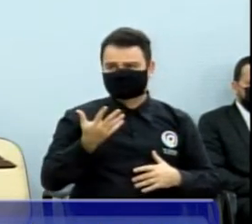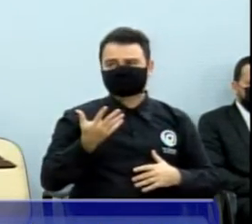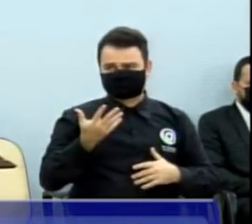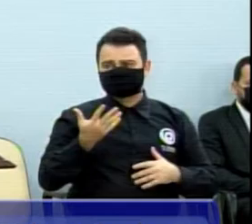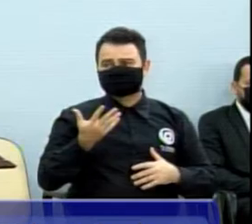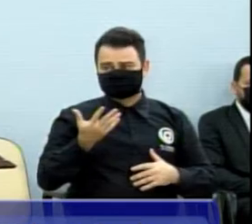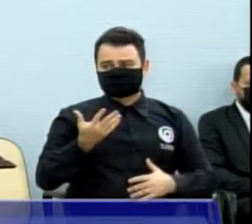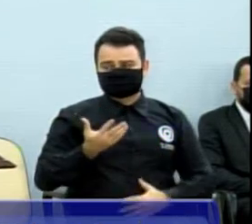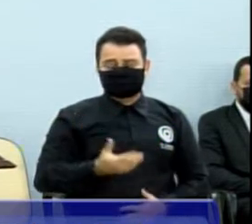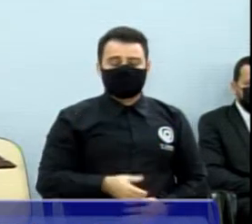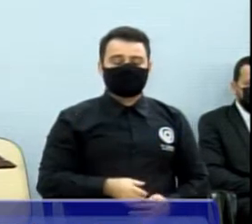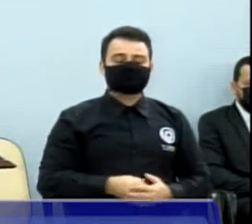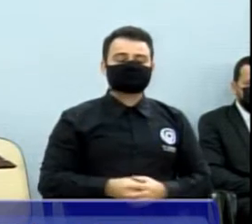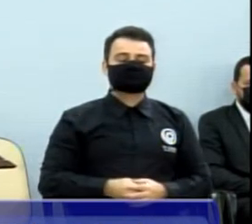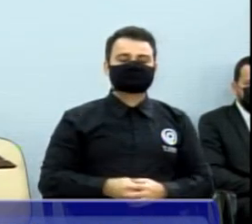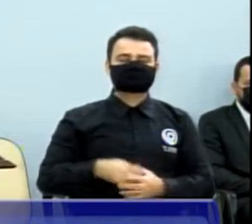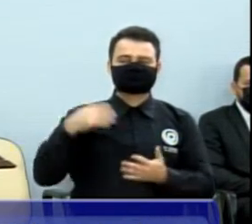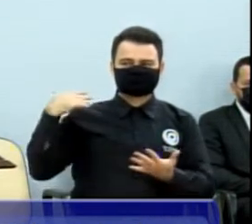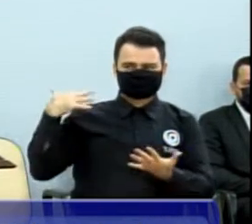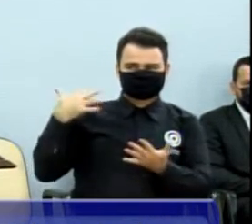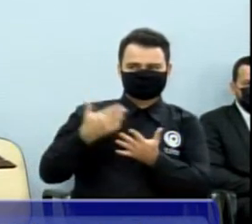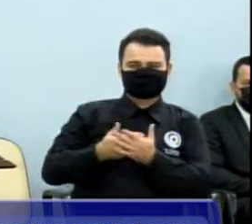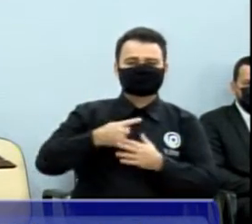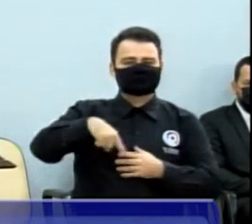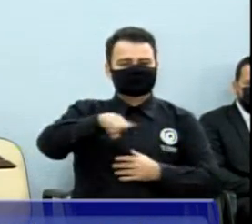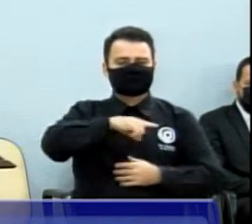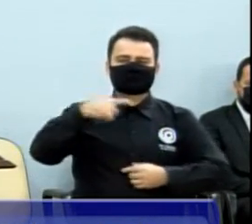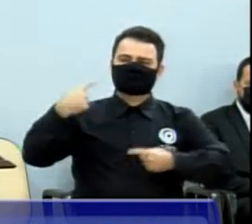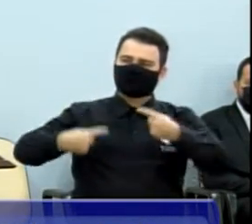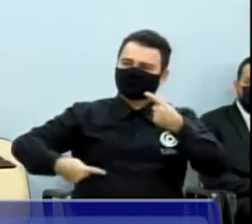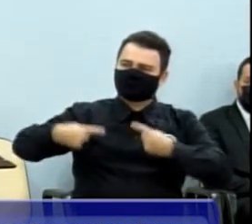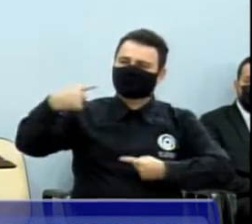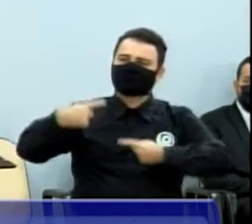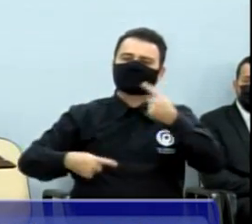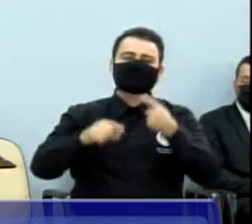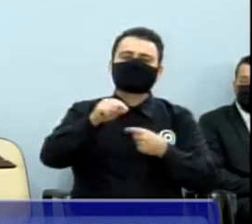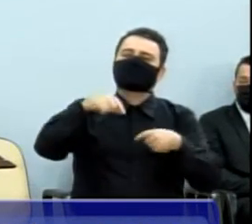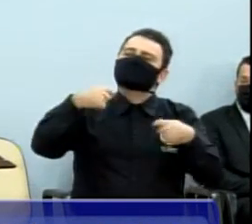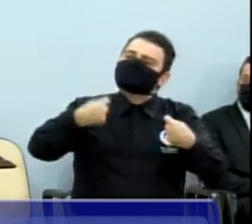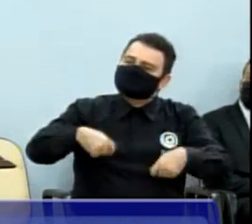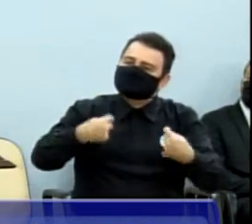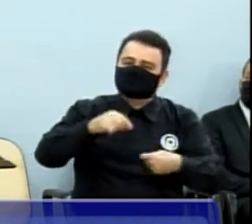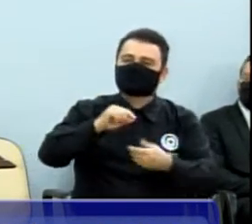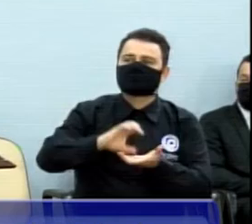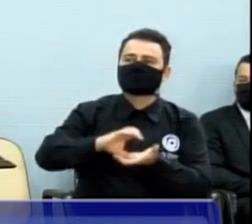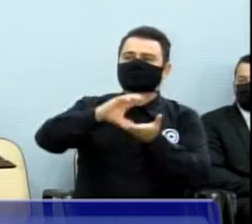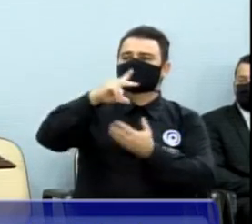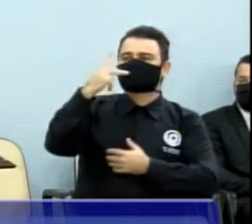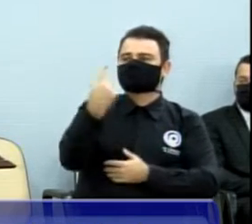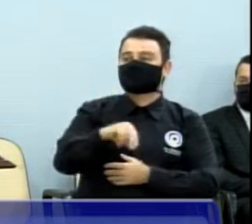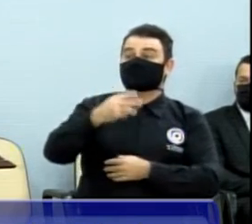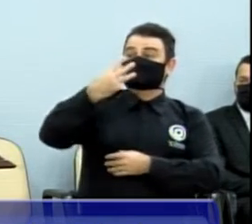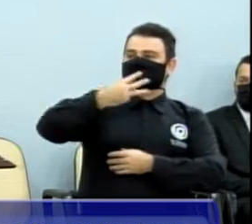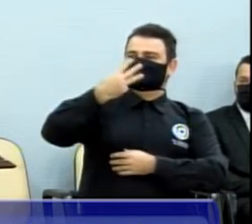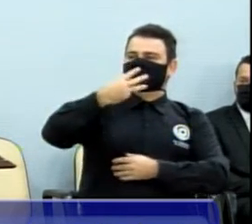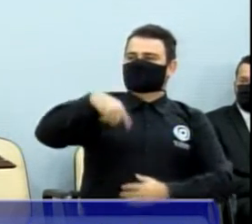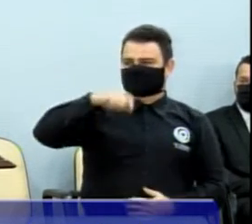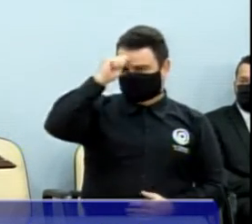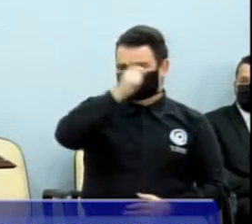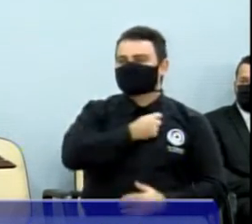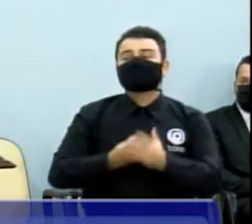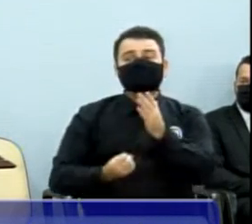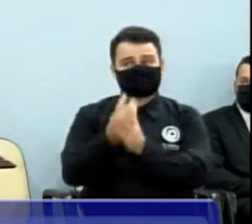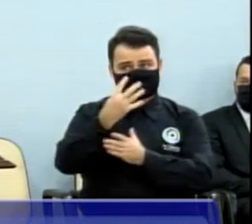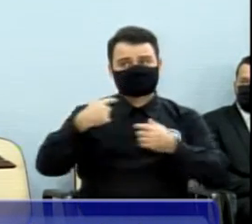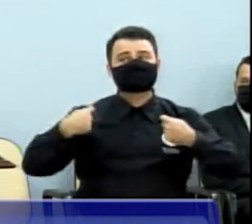Presidente, durante esses últimos dias a gente tem falado muito sobre a necessidade do terceiro conselho tutelar aqui em São José do Rio Preto. Pensamos